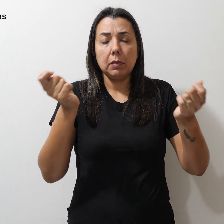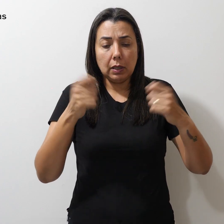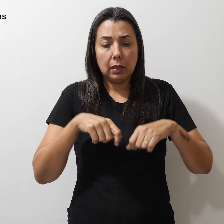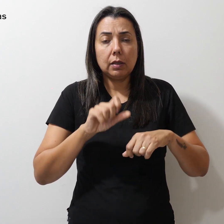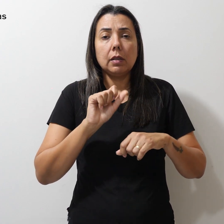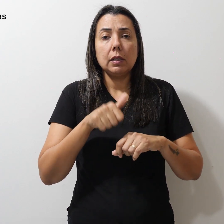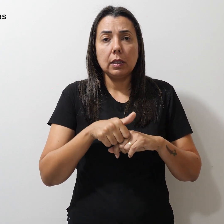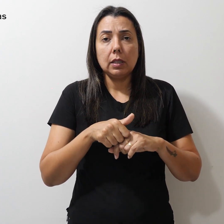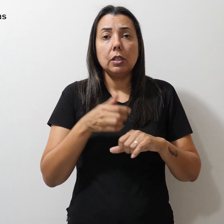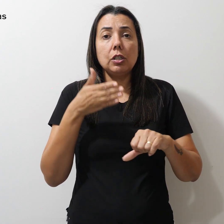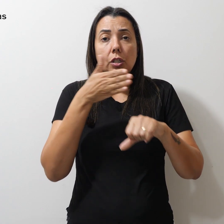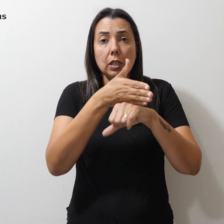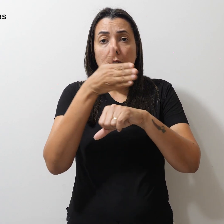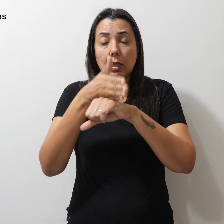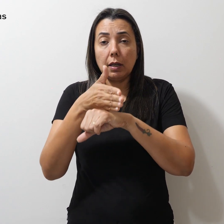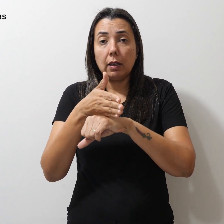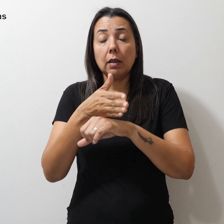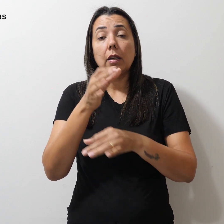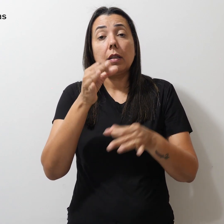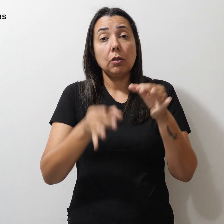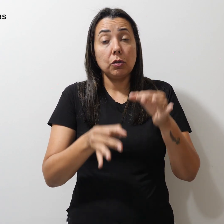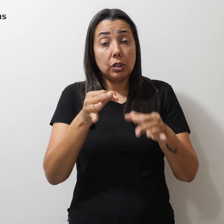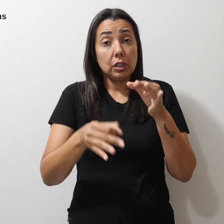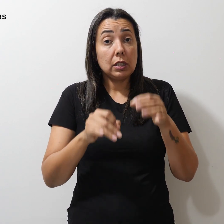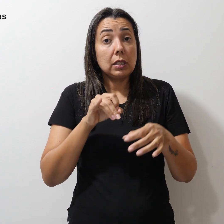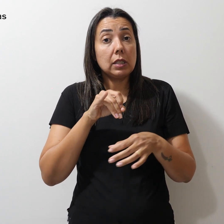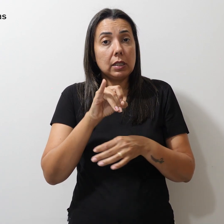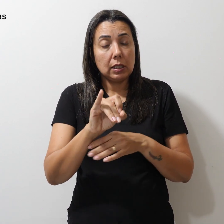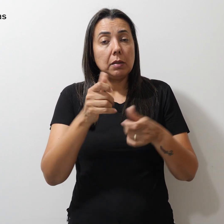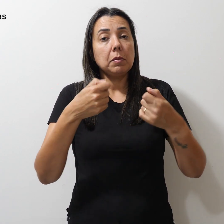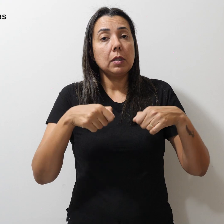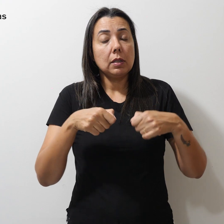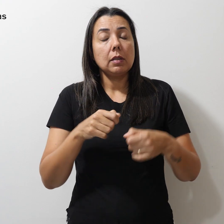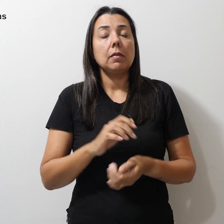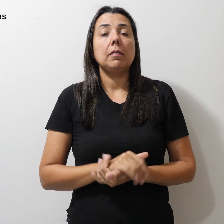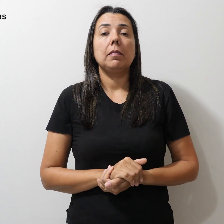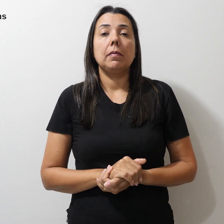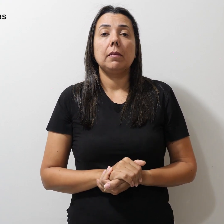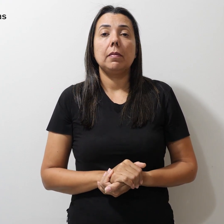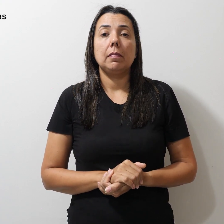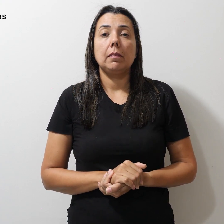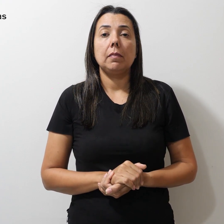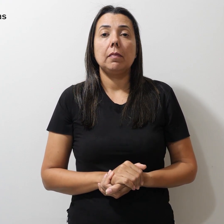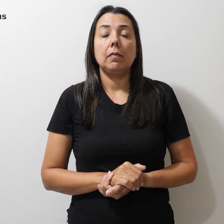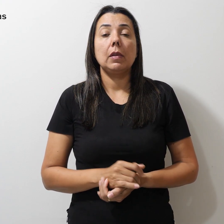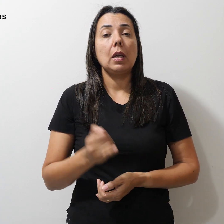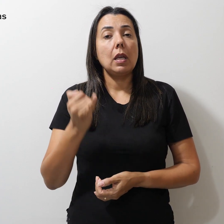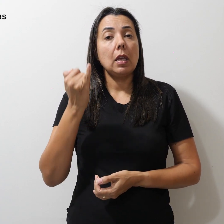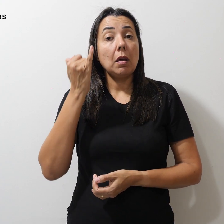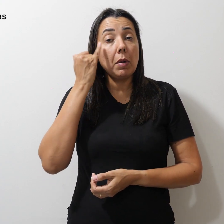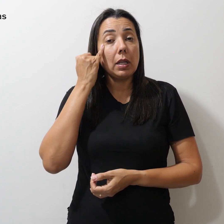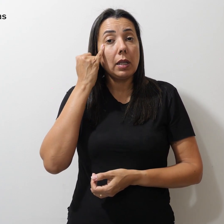de ingresso na justiça, caso seja necessário. Ibanez e Celina